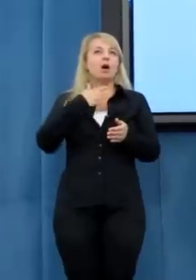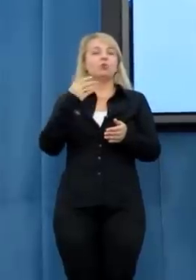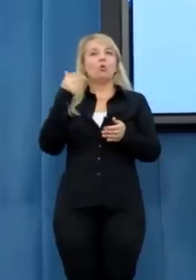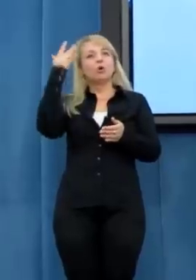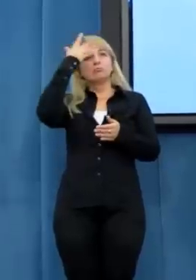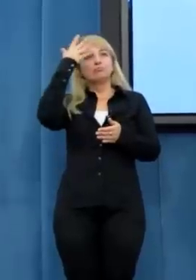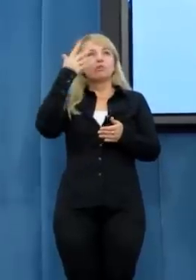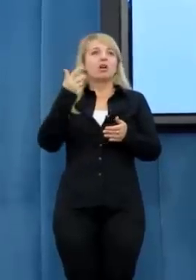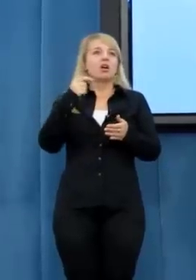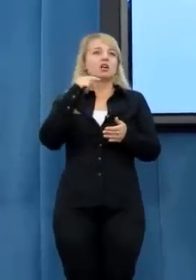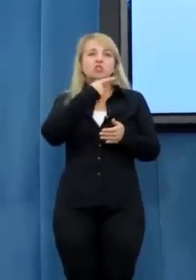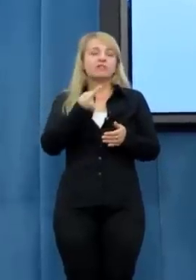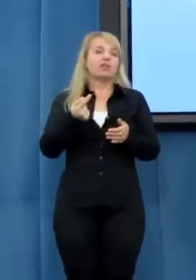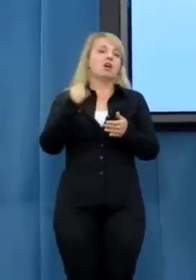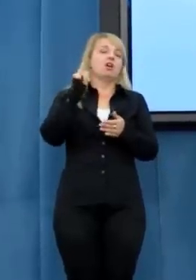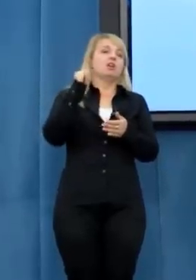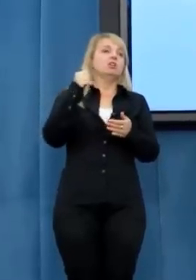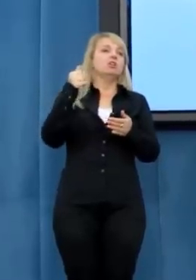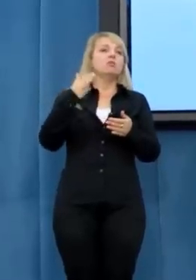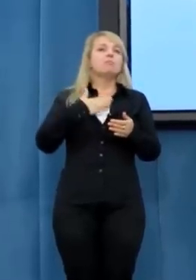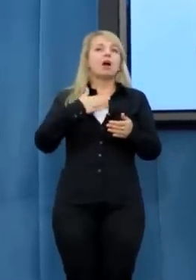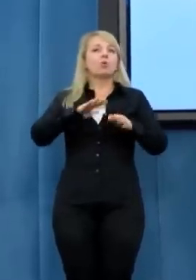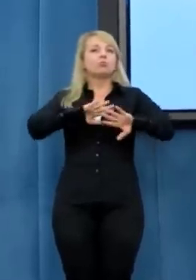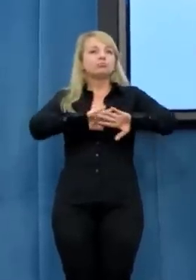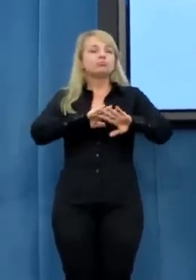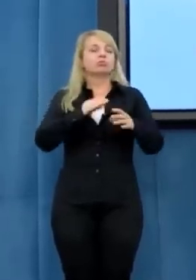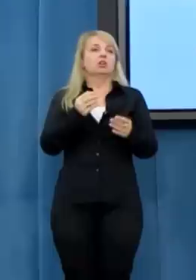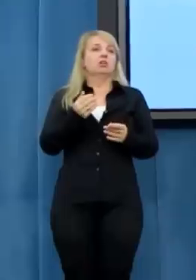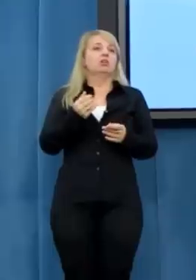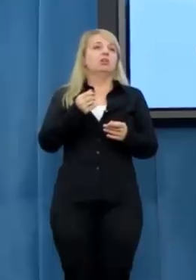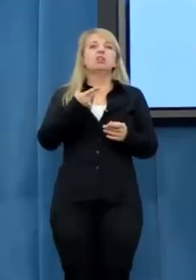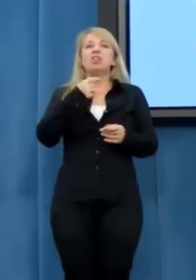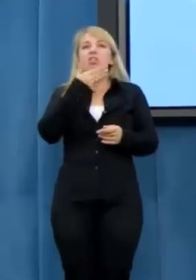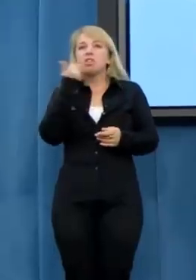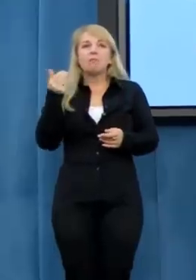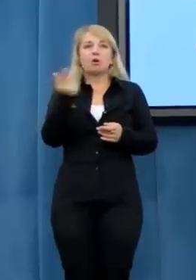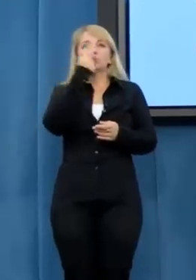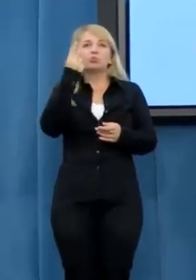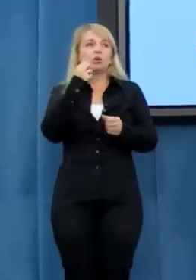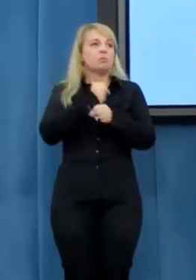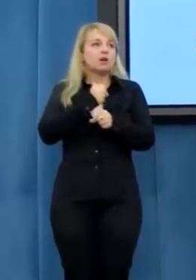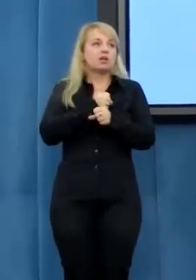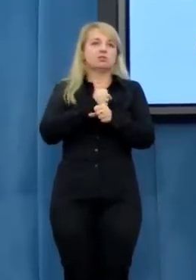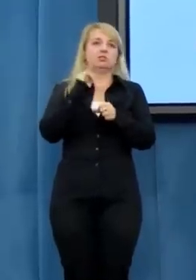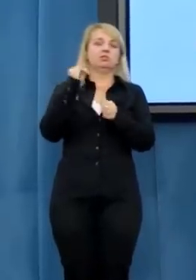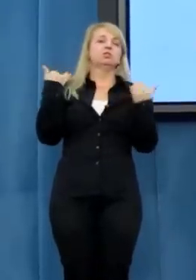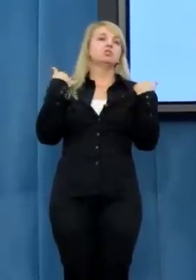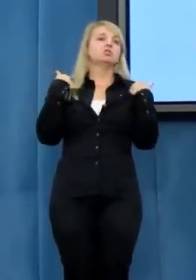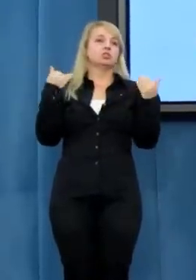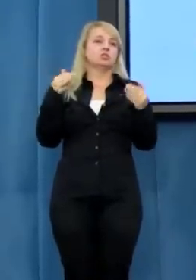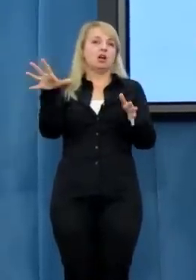i z bardzo ograniczonymi szansami na przyszłość, na znalezienie